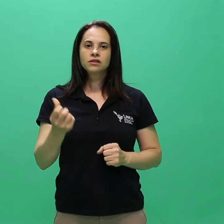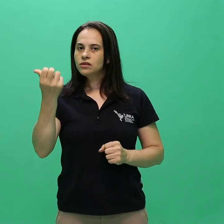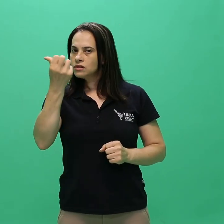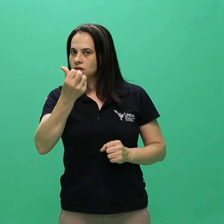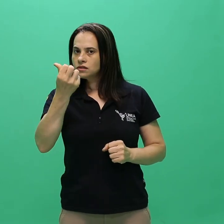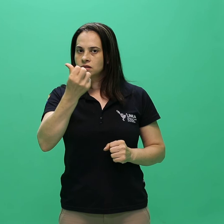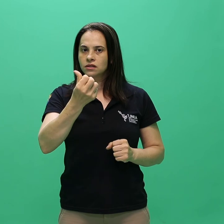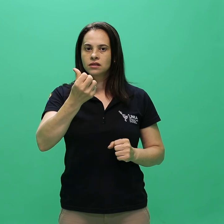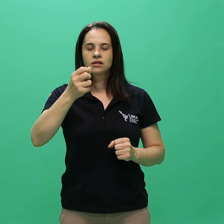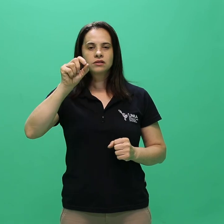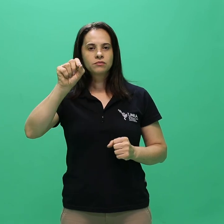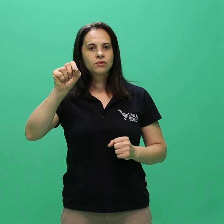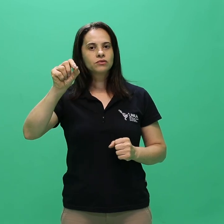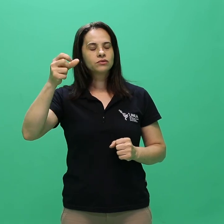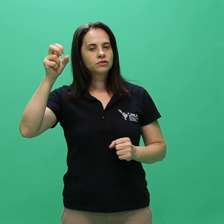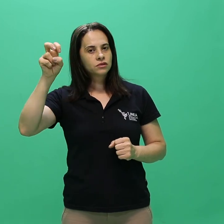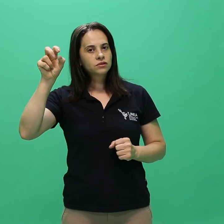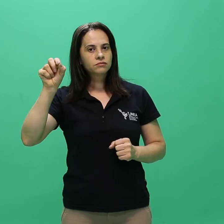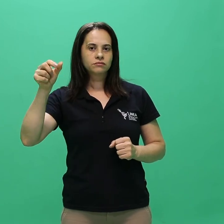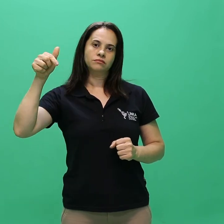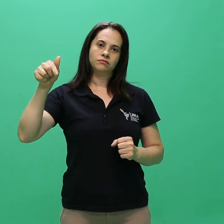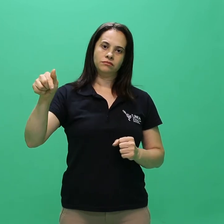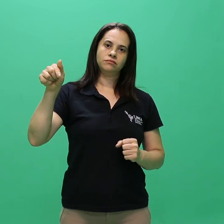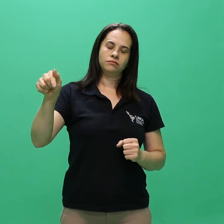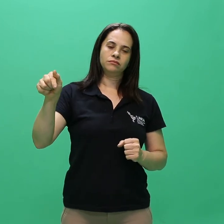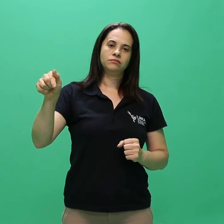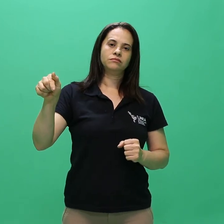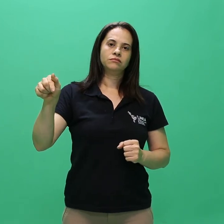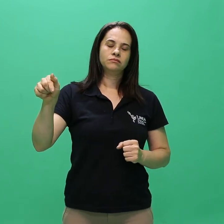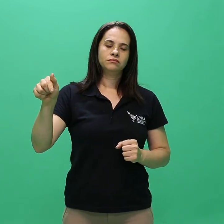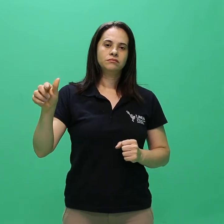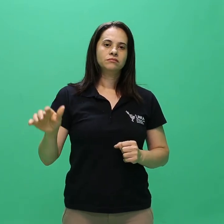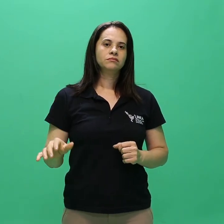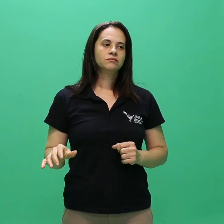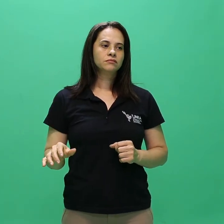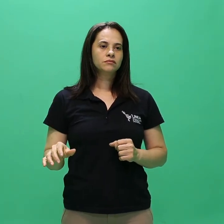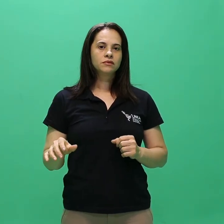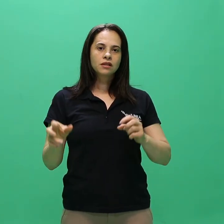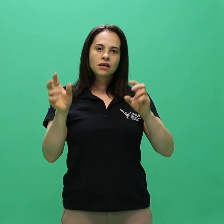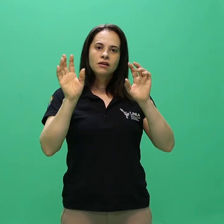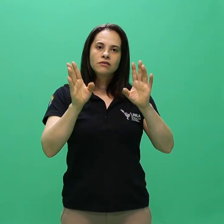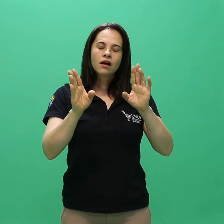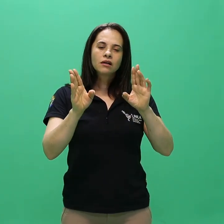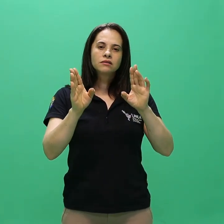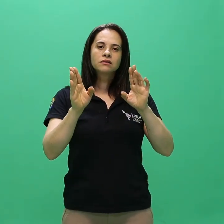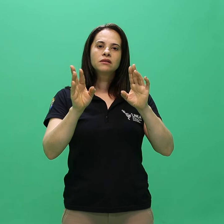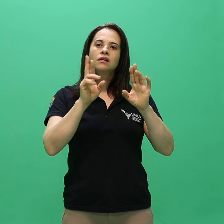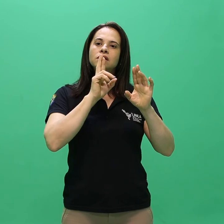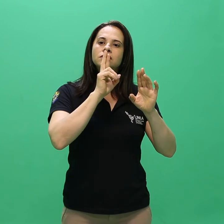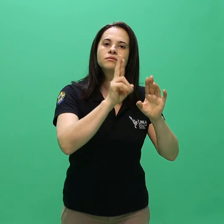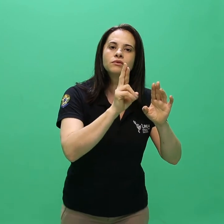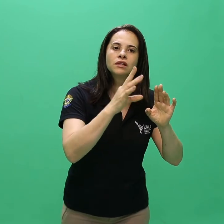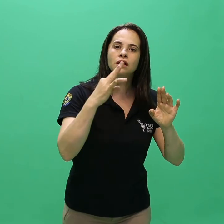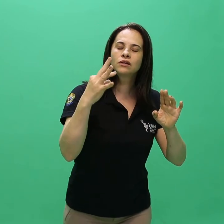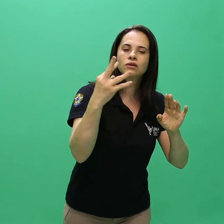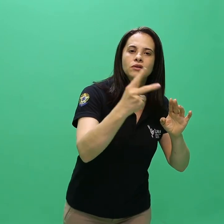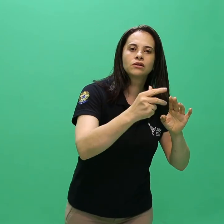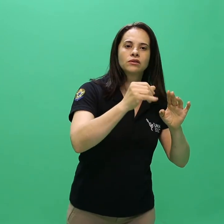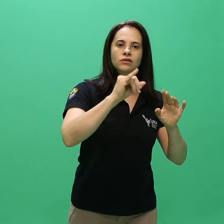6.5.7 Visando atender ao disposto no item